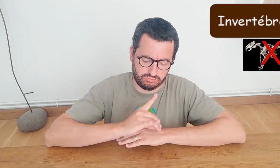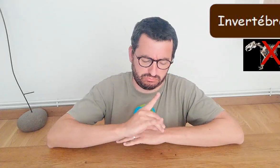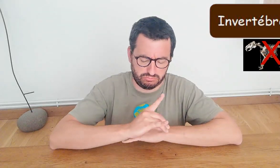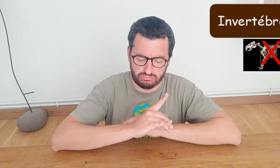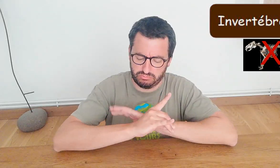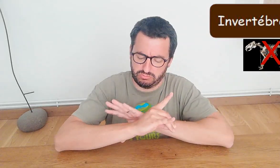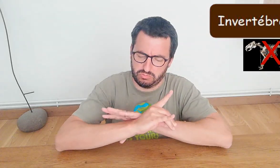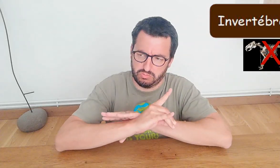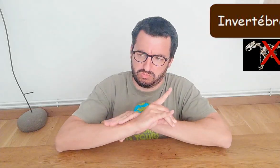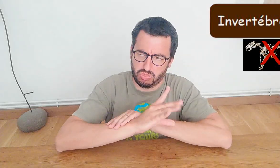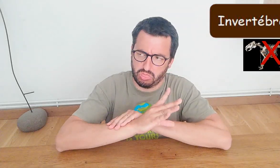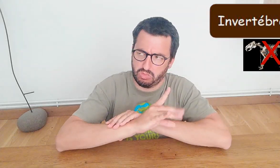Euh...